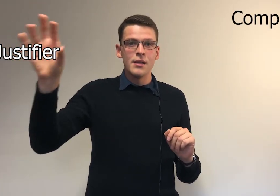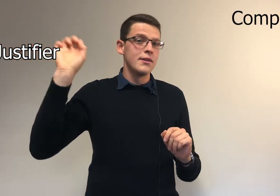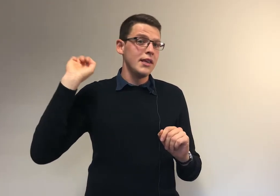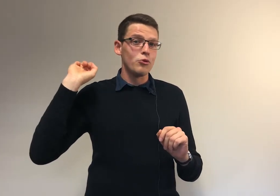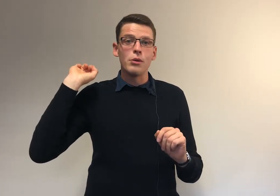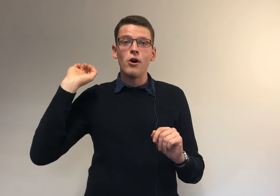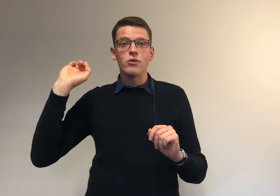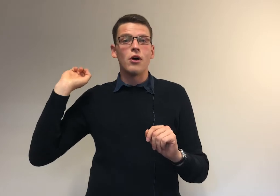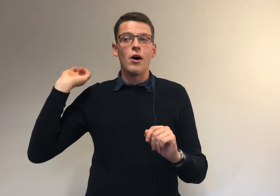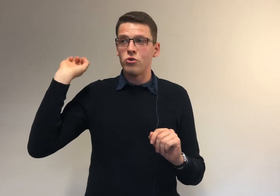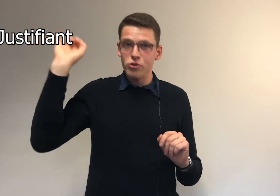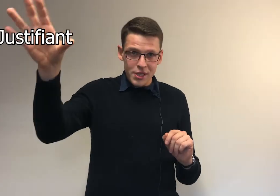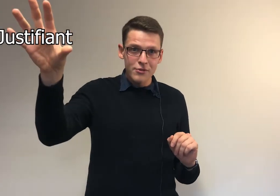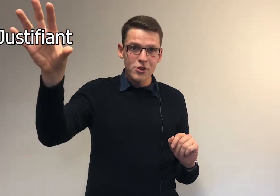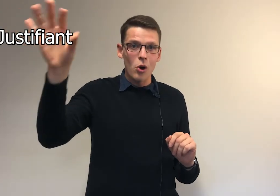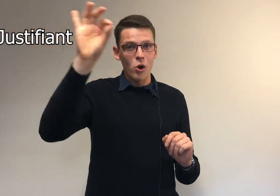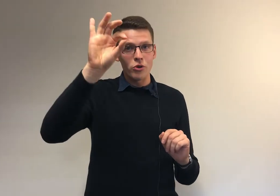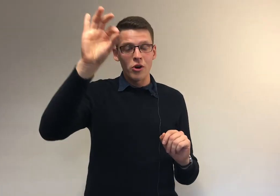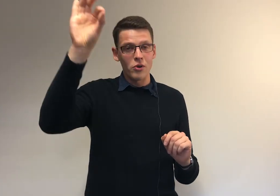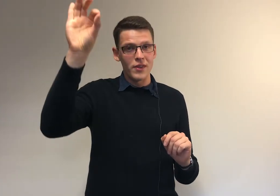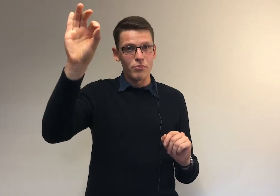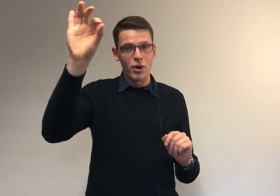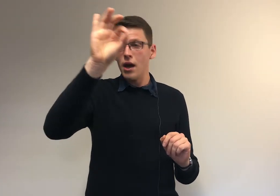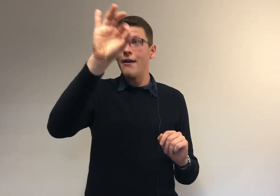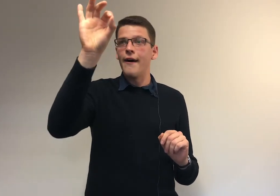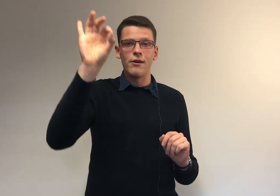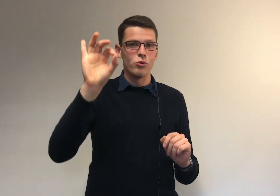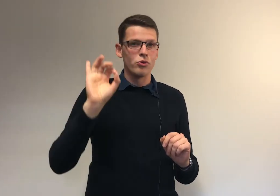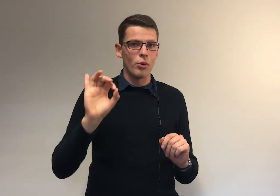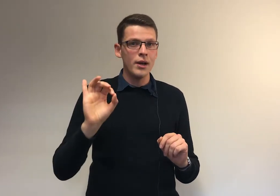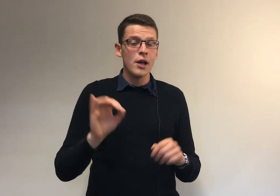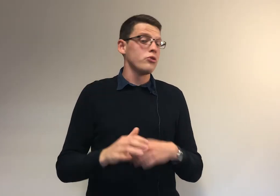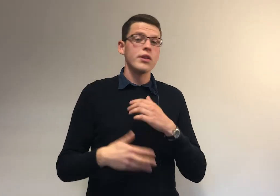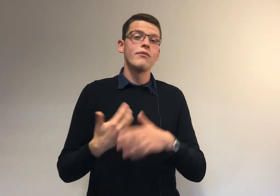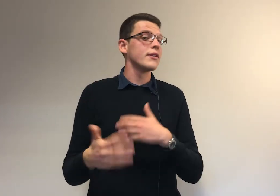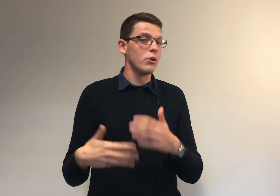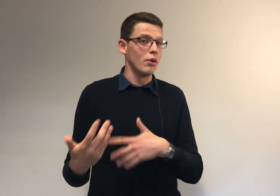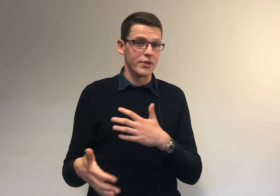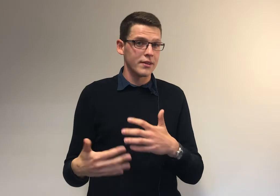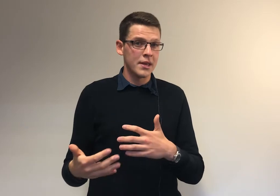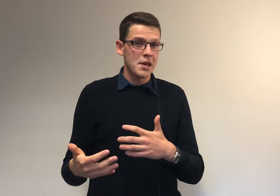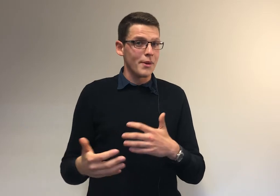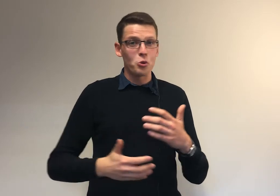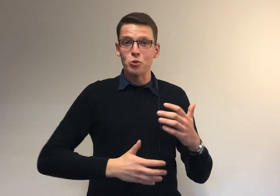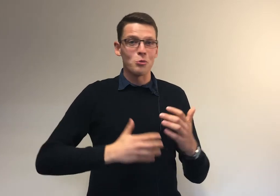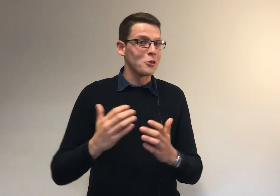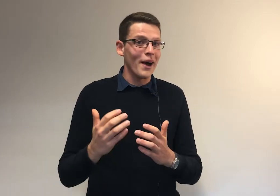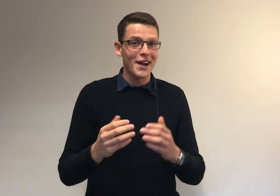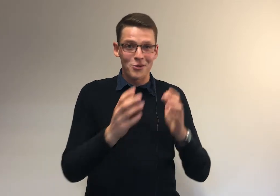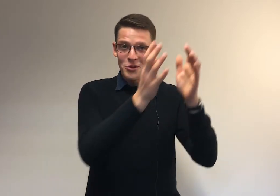Si tu commences en justifiant, en donnant des points, 1, 2, 3, tu risques d'avoir 0, en fait. Parce qu'on ne te demande pas de donner